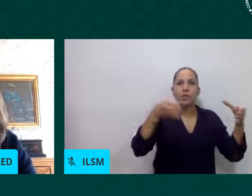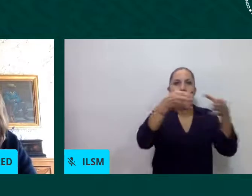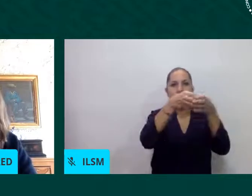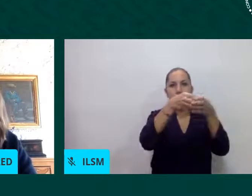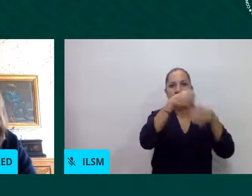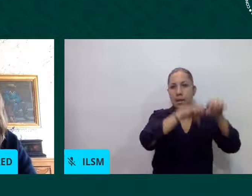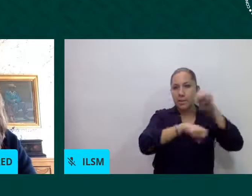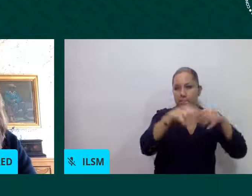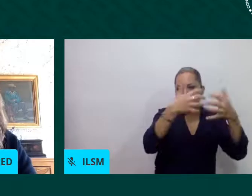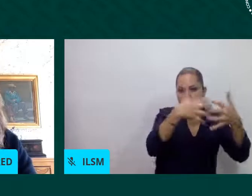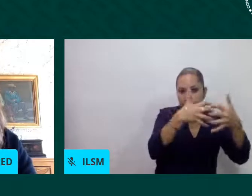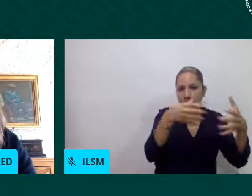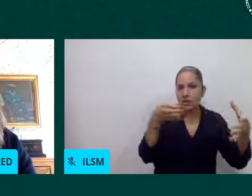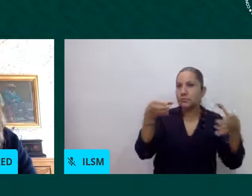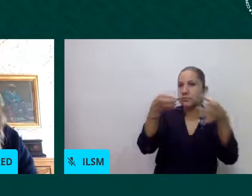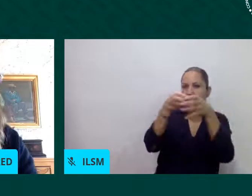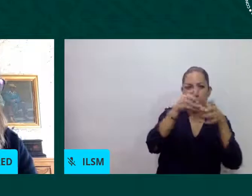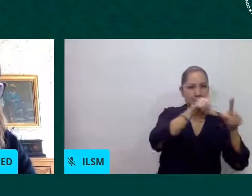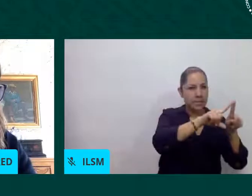una cultura por la no discriminación